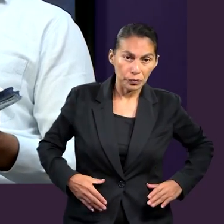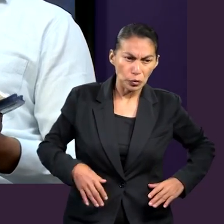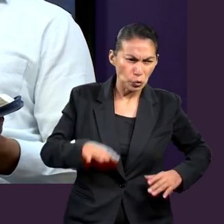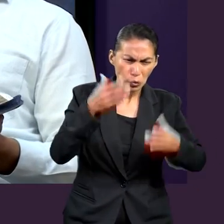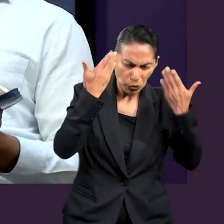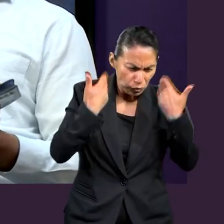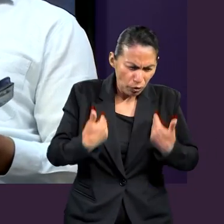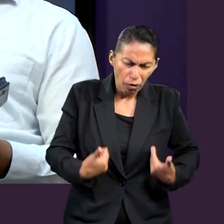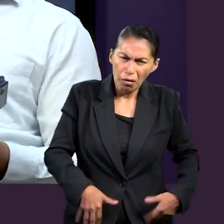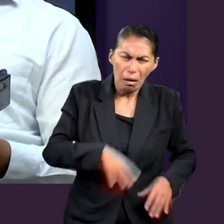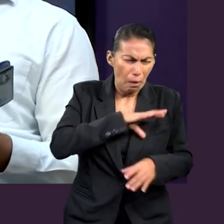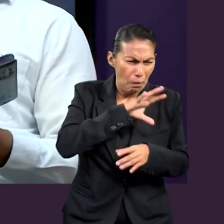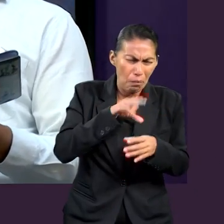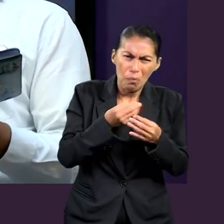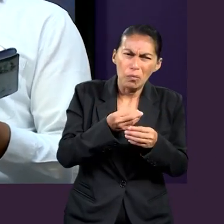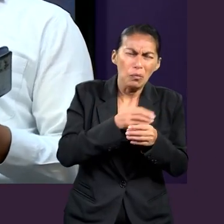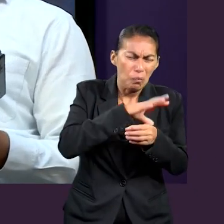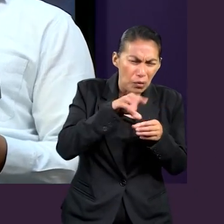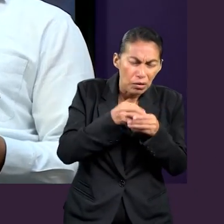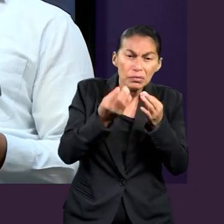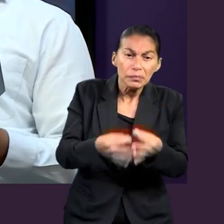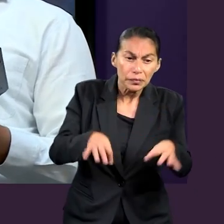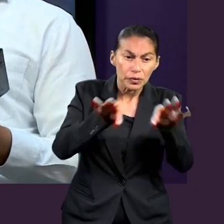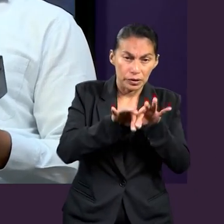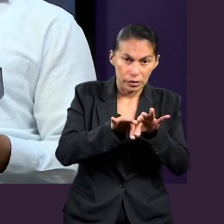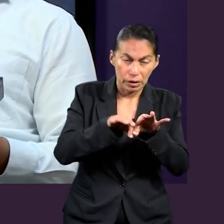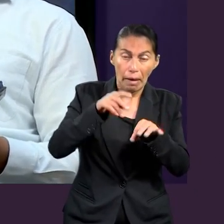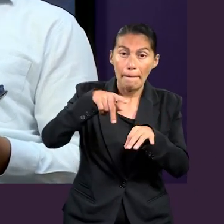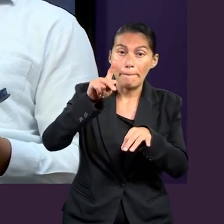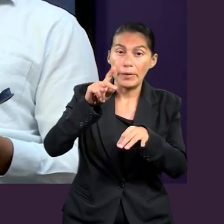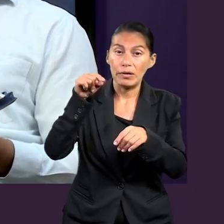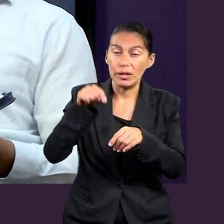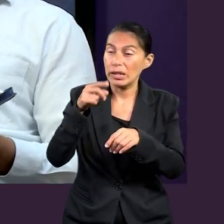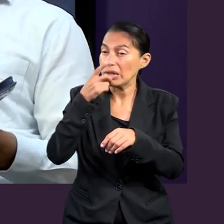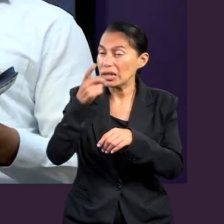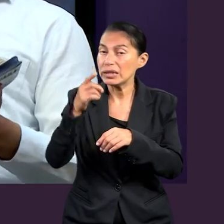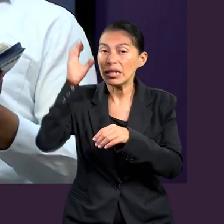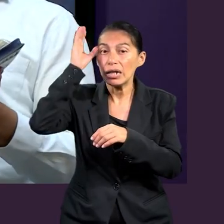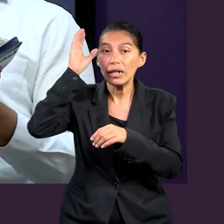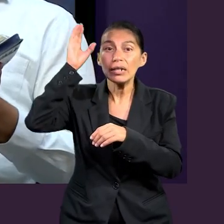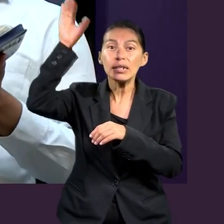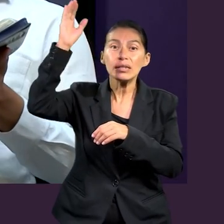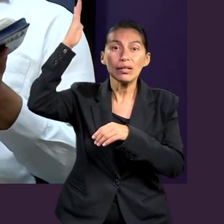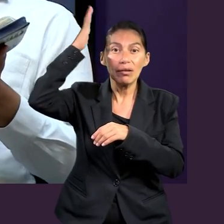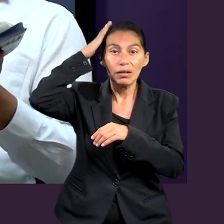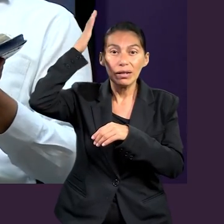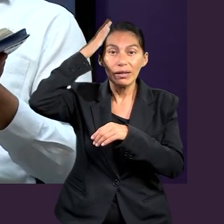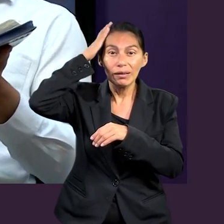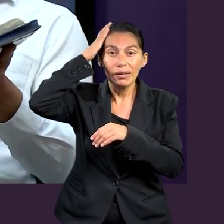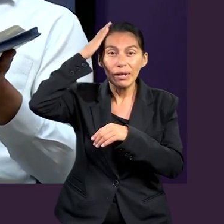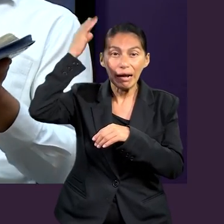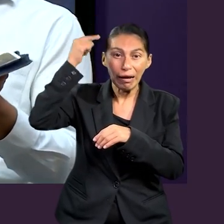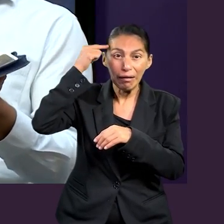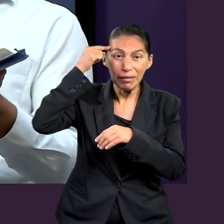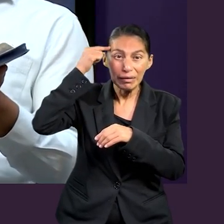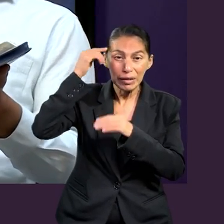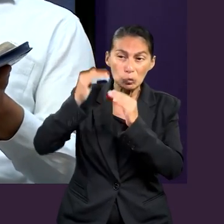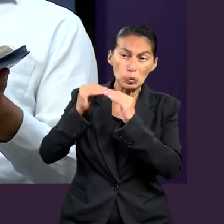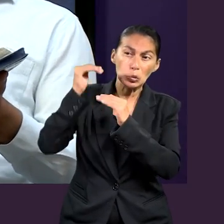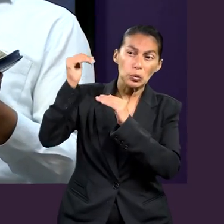Sin embargo, cuando la Biblia señala que Cristo es la cabeza, le está dando la preeminencia a Él. Y eso nos debe